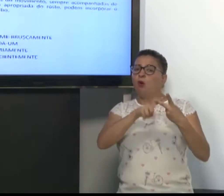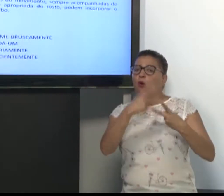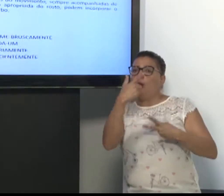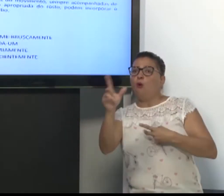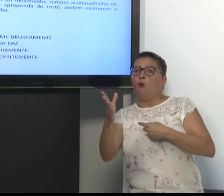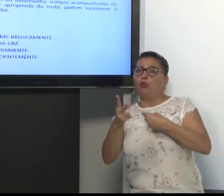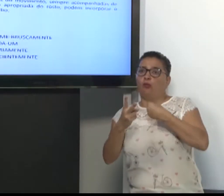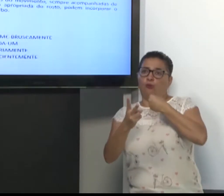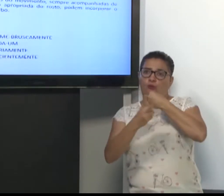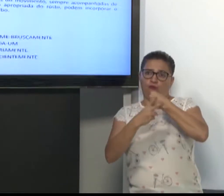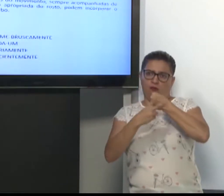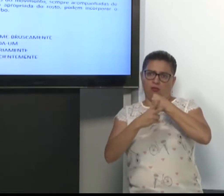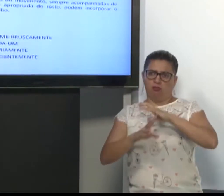Ela me olhou bruscamente.